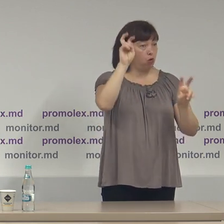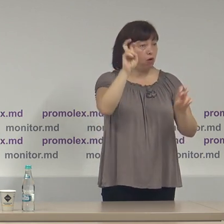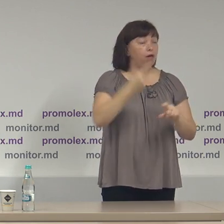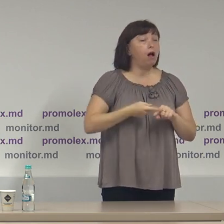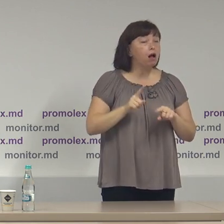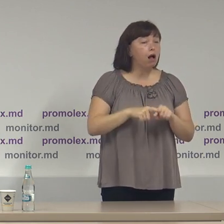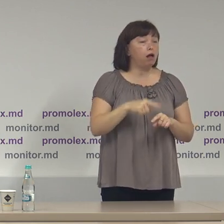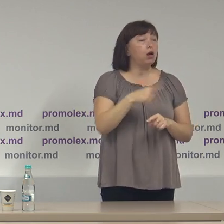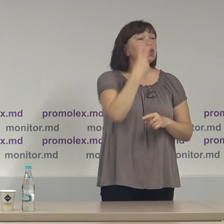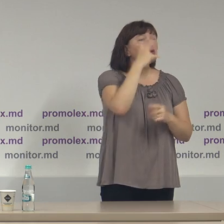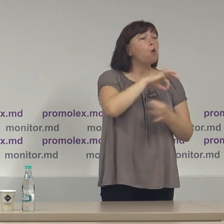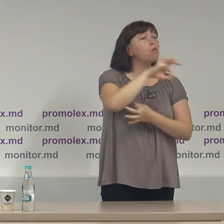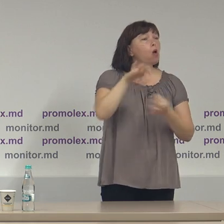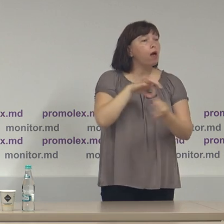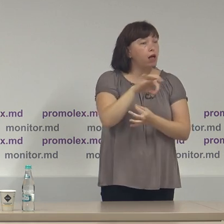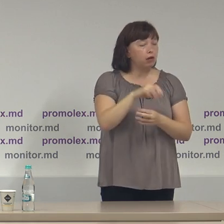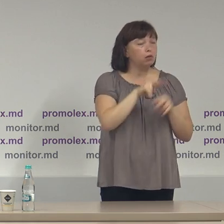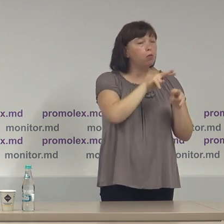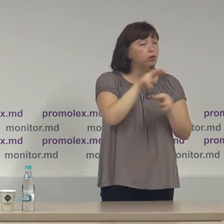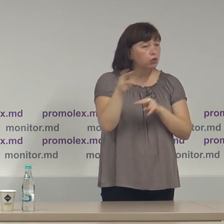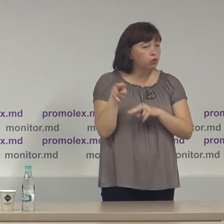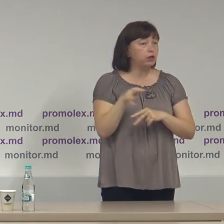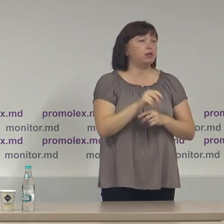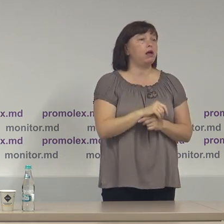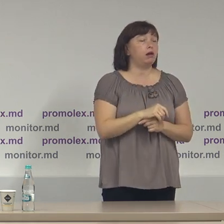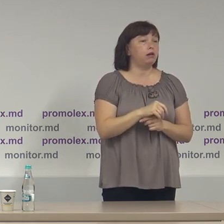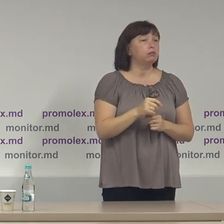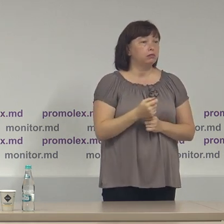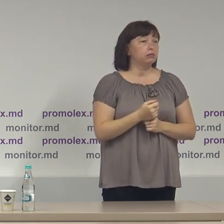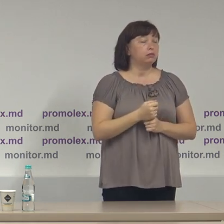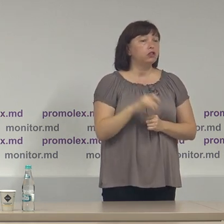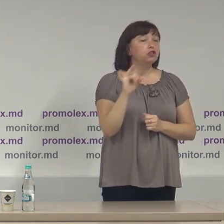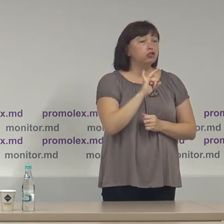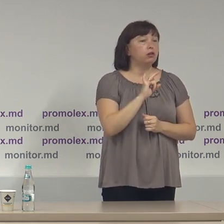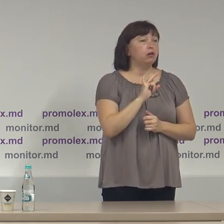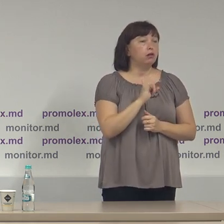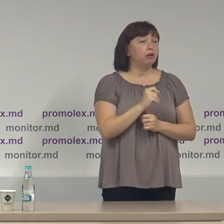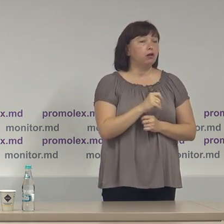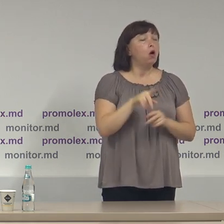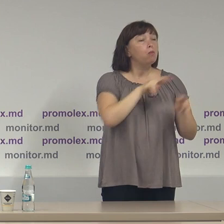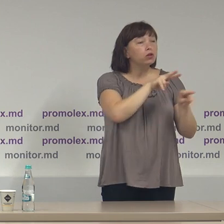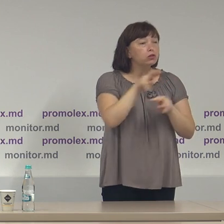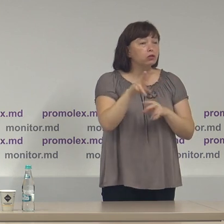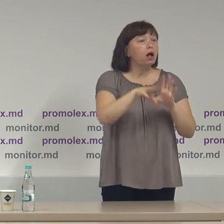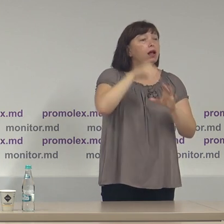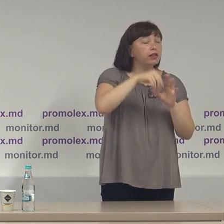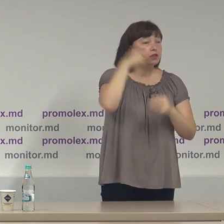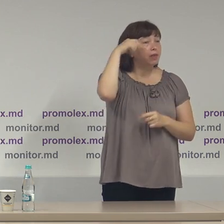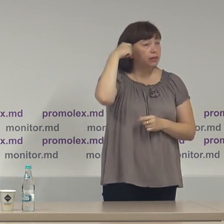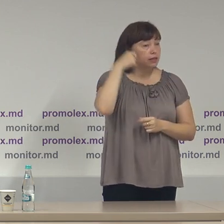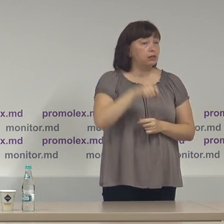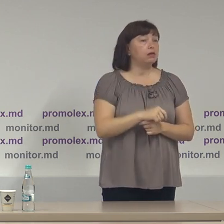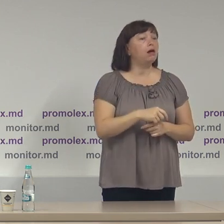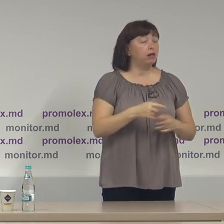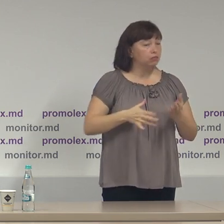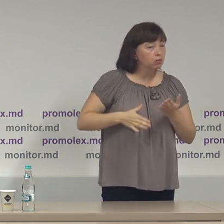prin intermediul două proiecte, monitorizarea discursului instigator la ură și monitorizarea legerilor prezidențiale,